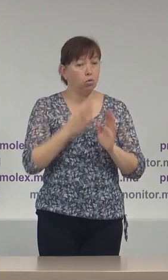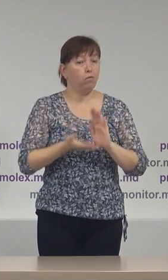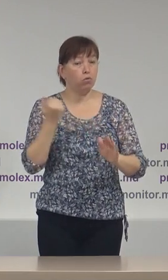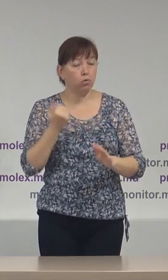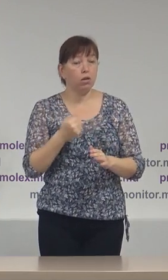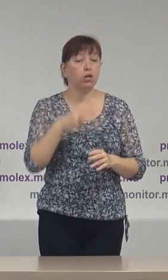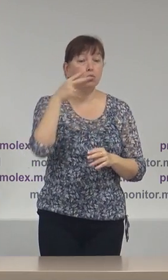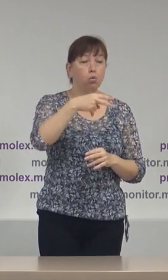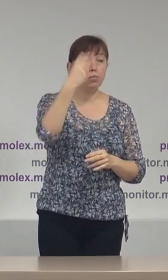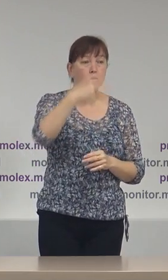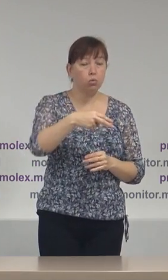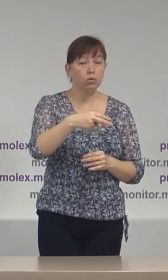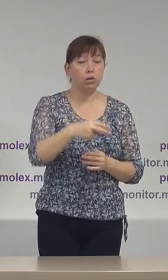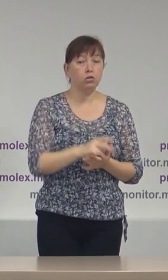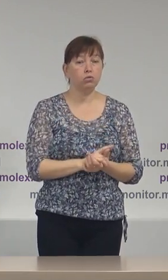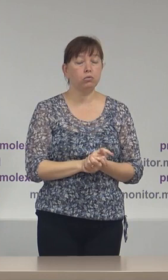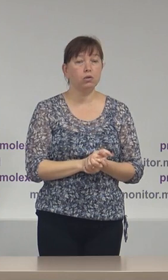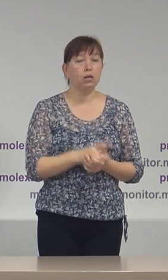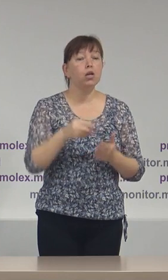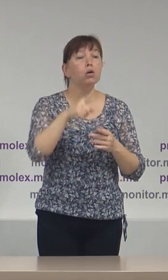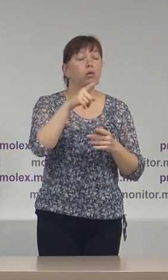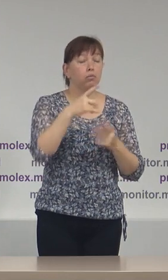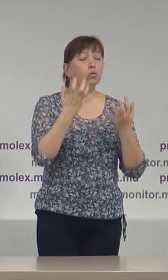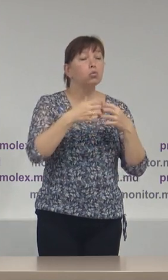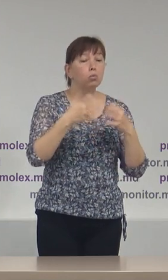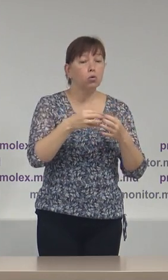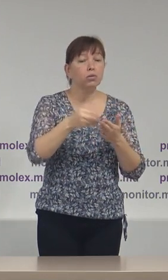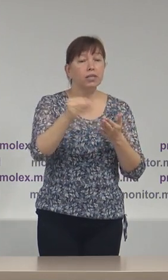2020 numărul de semnături